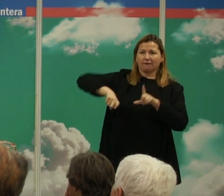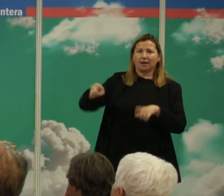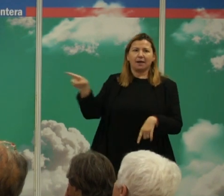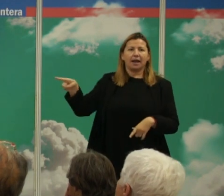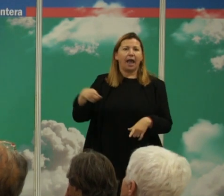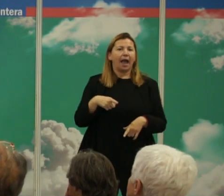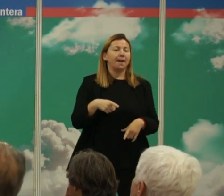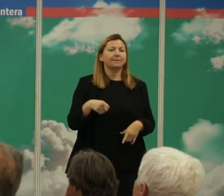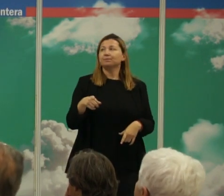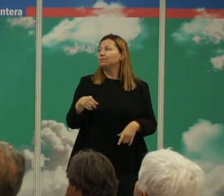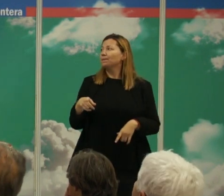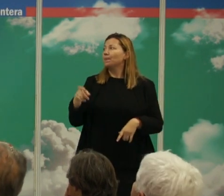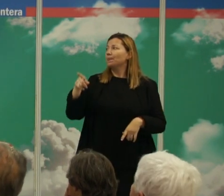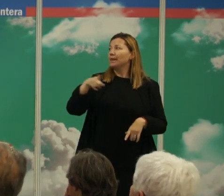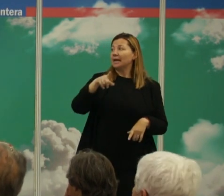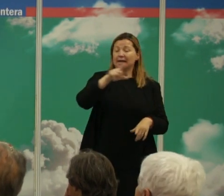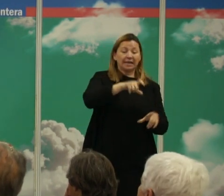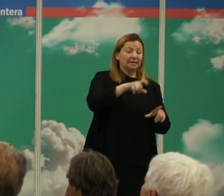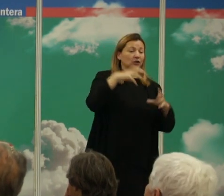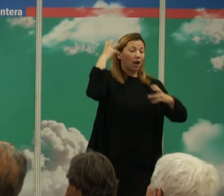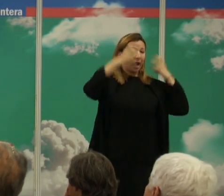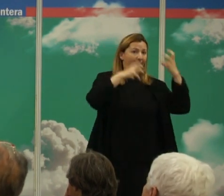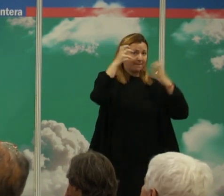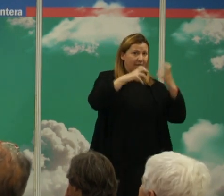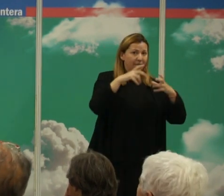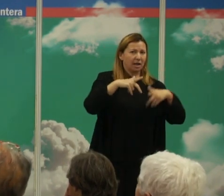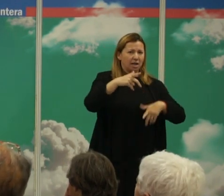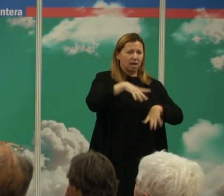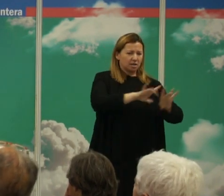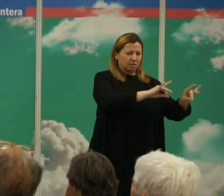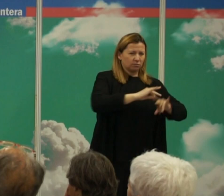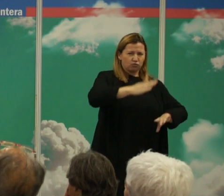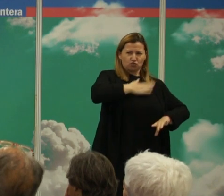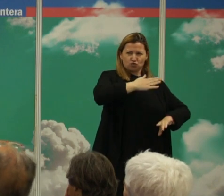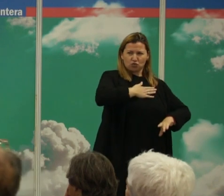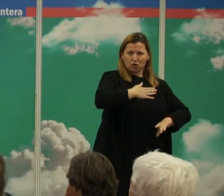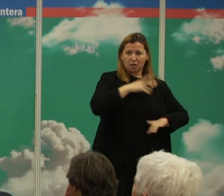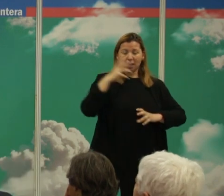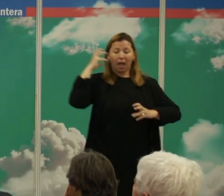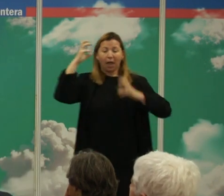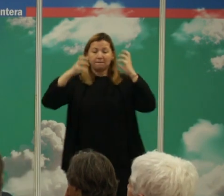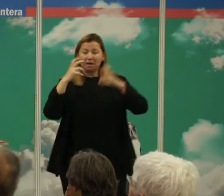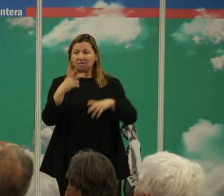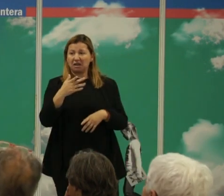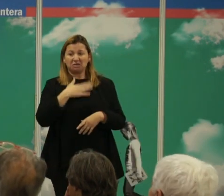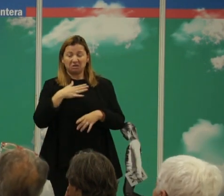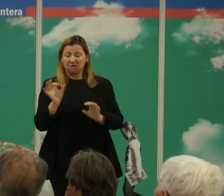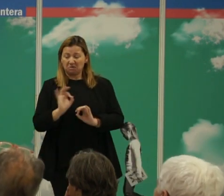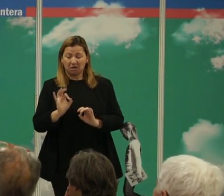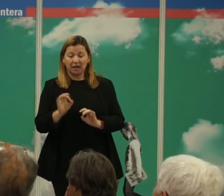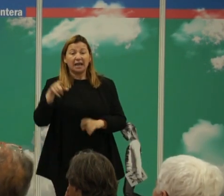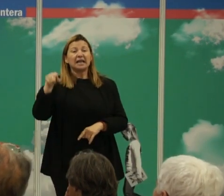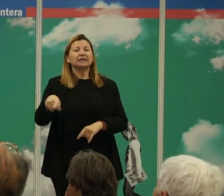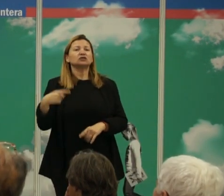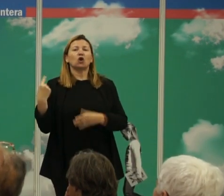territoriales son estas de aquí estas son las especies no territoriales las especies sociales son estas de aquí y las especies solitarias son